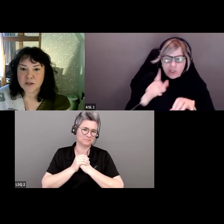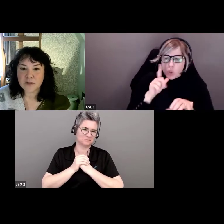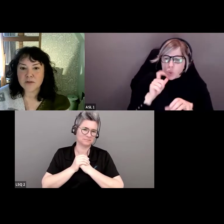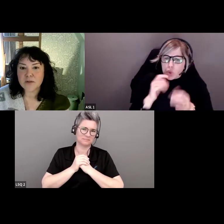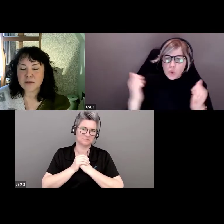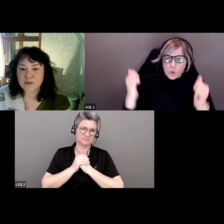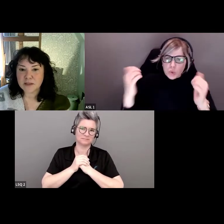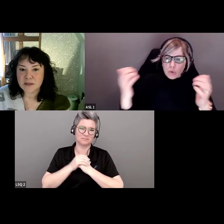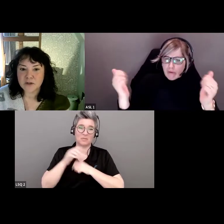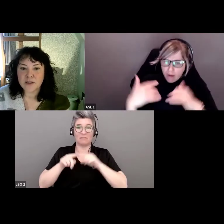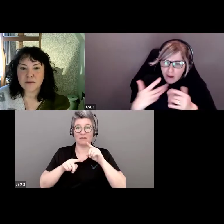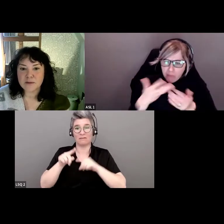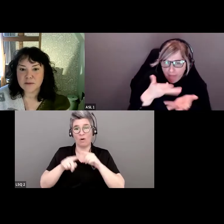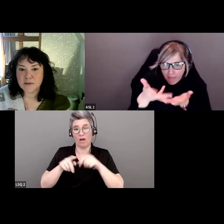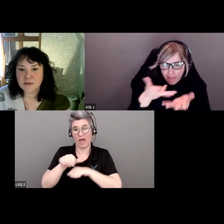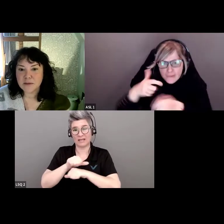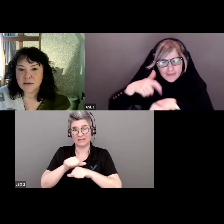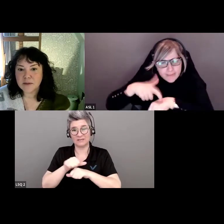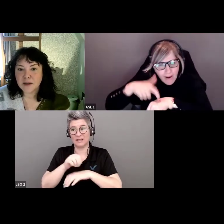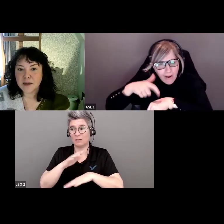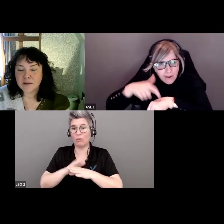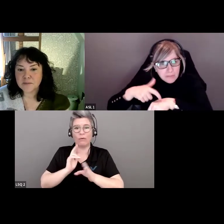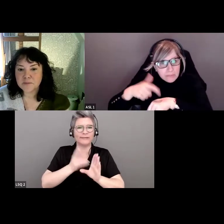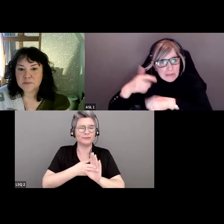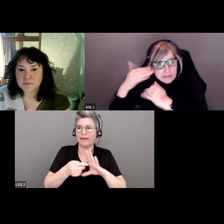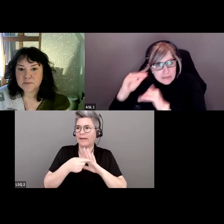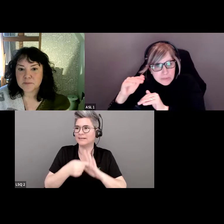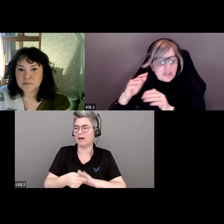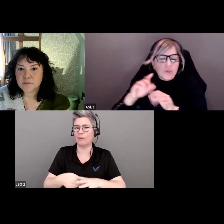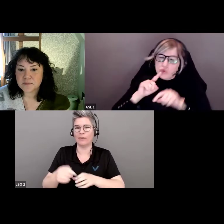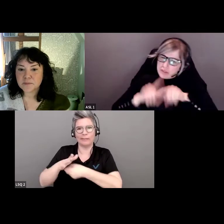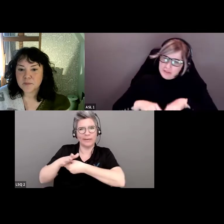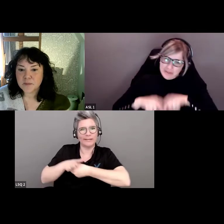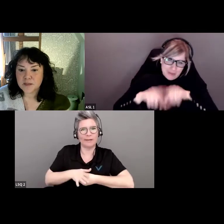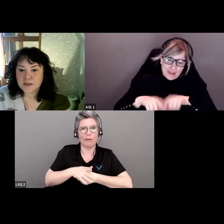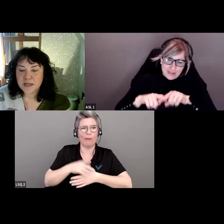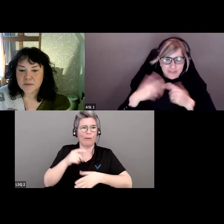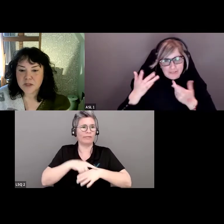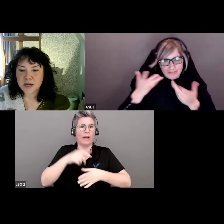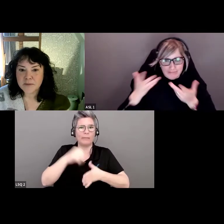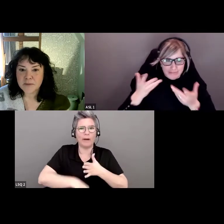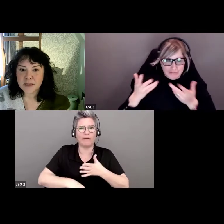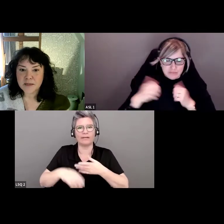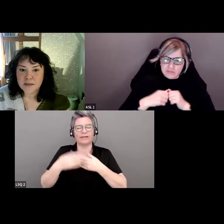Dans certaines activités d'engagement, parfois, on est sous pression, manque de temps.